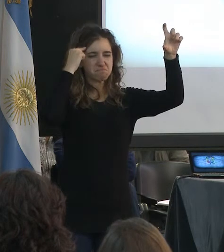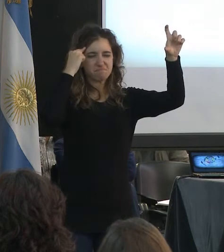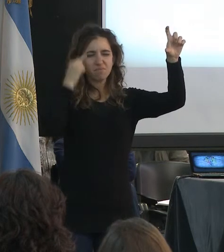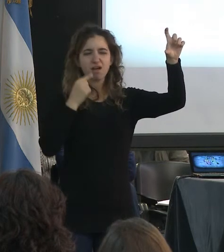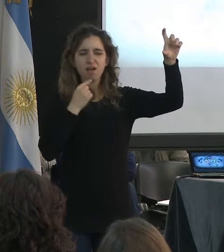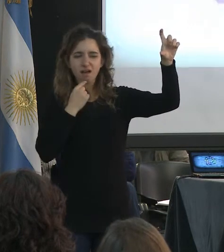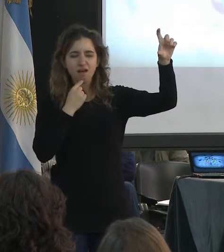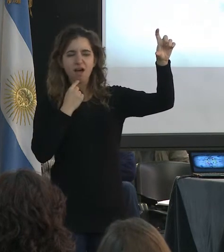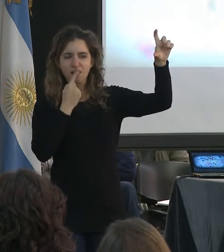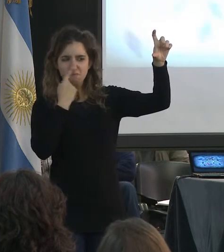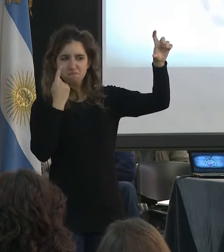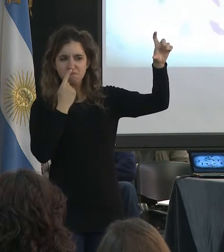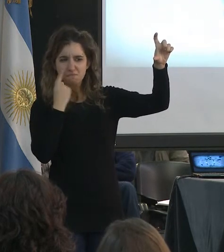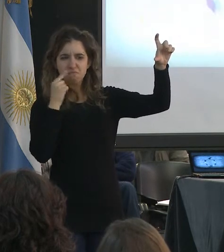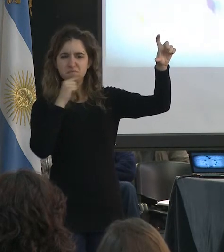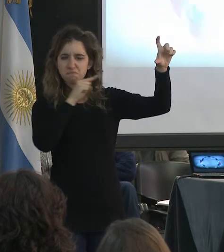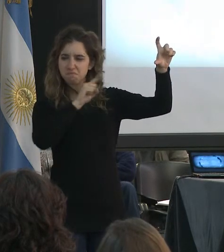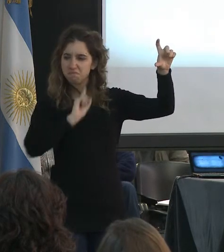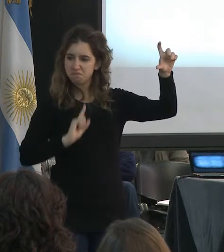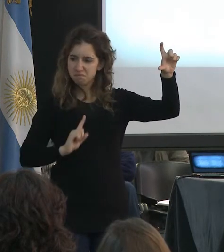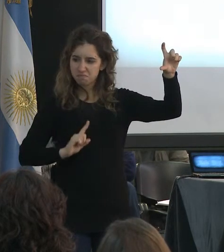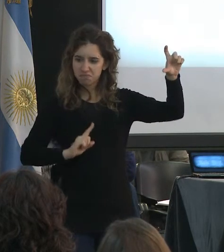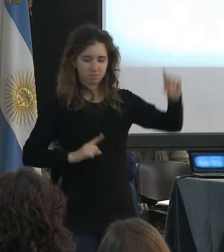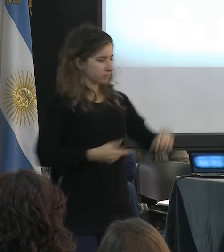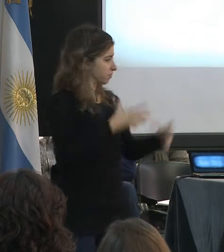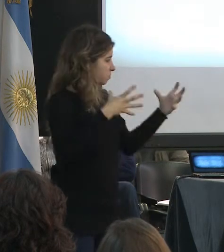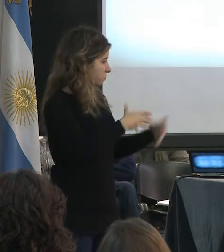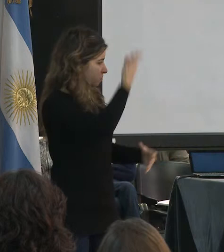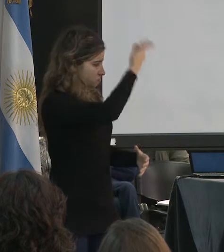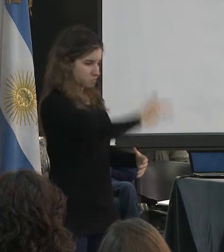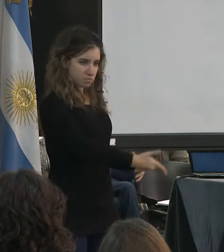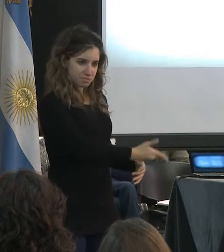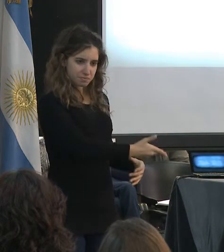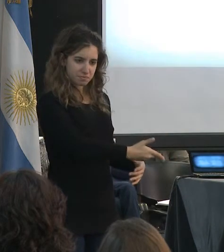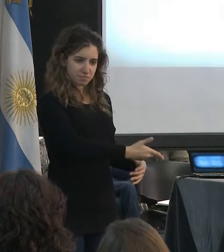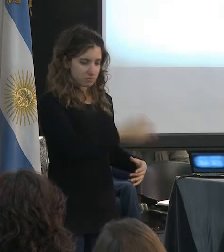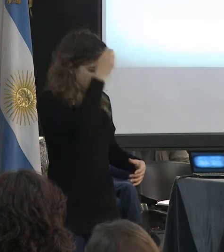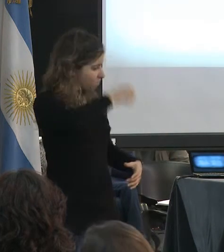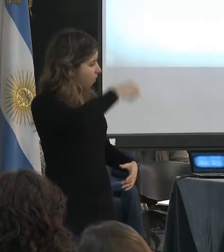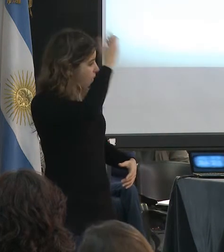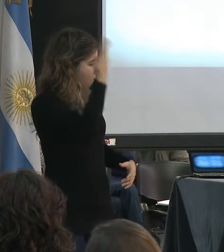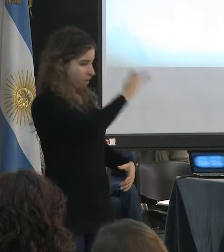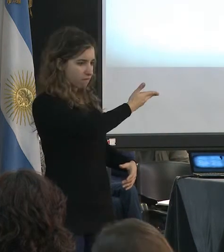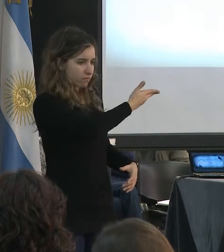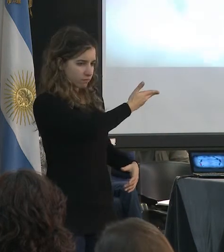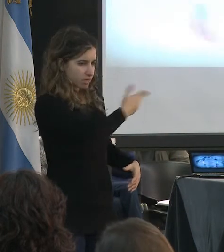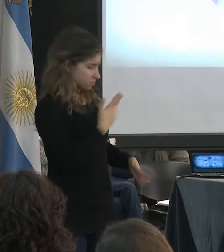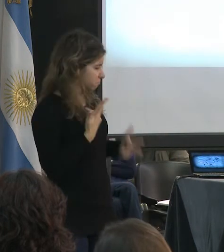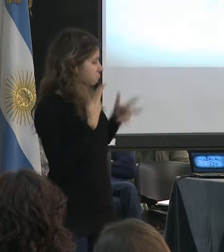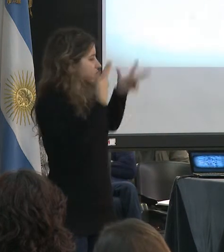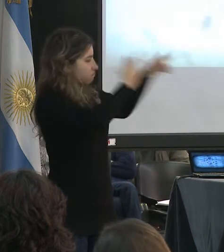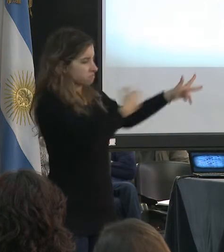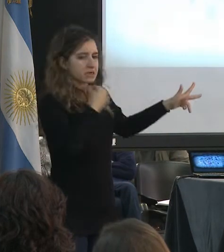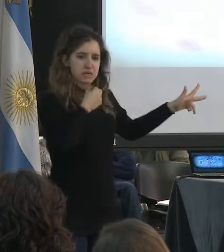de plantear a ustedes, que de alguna manera representan a un ente oficial, lo que